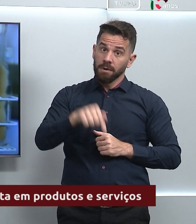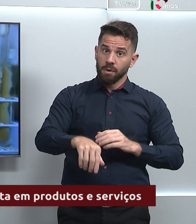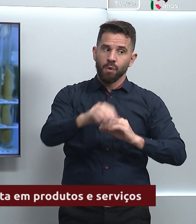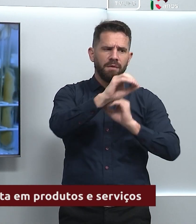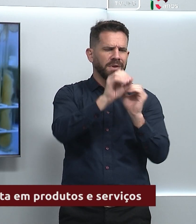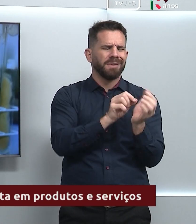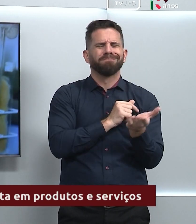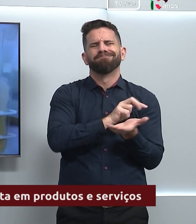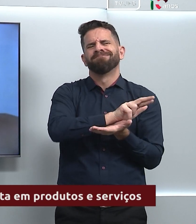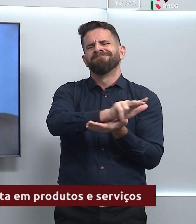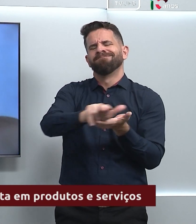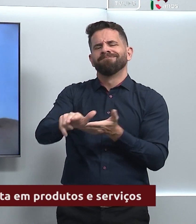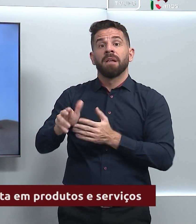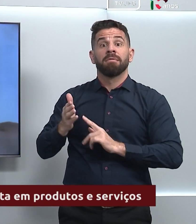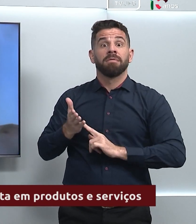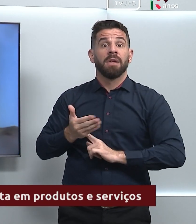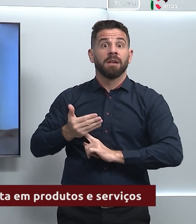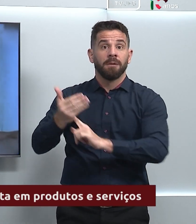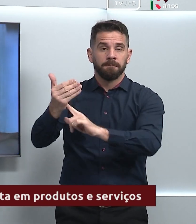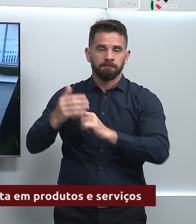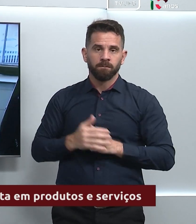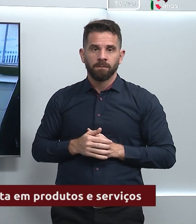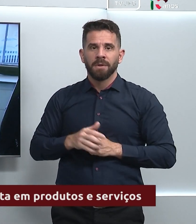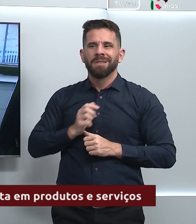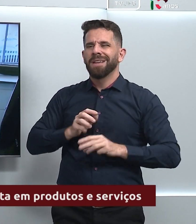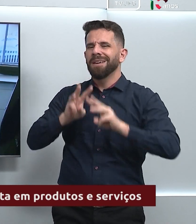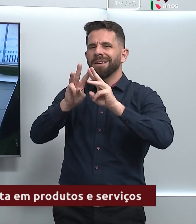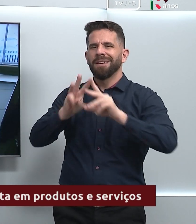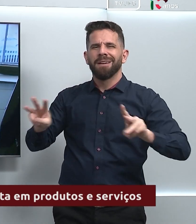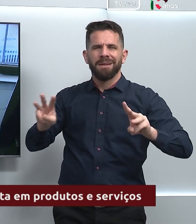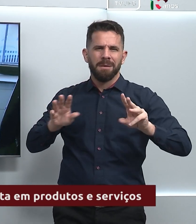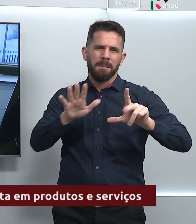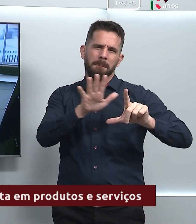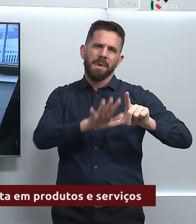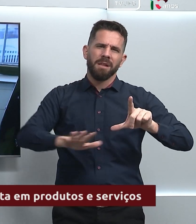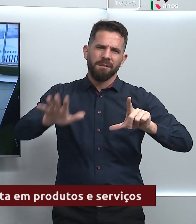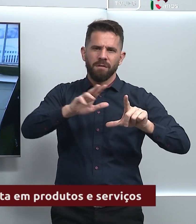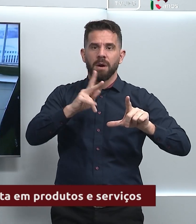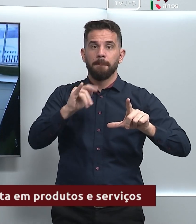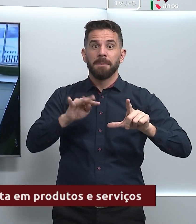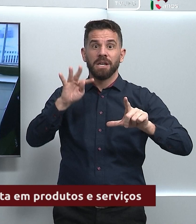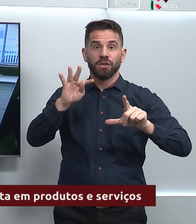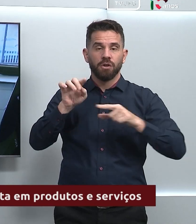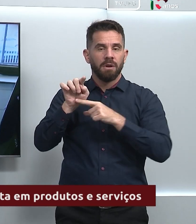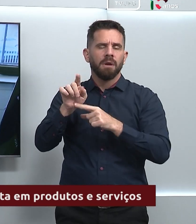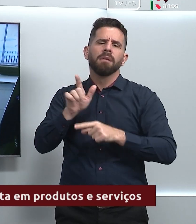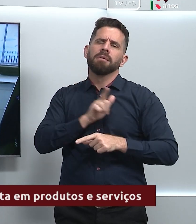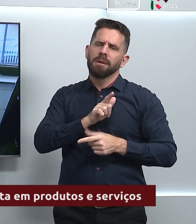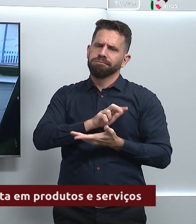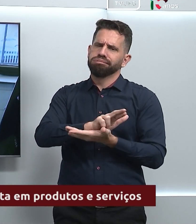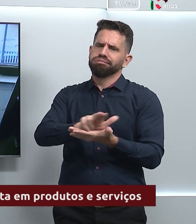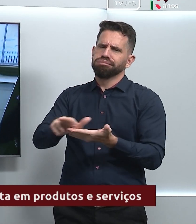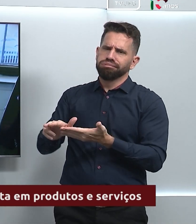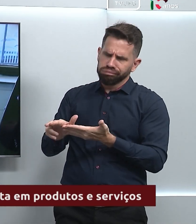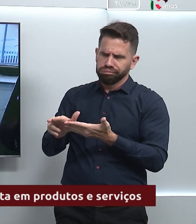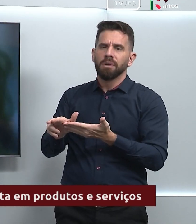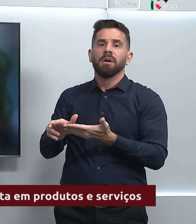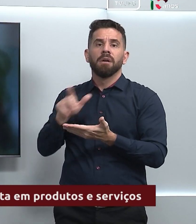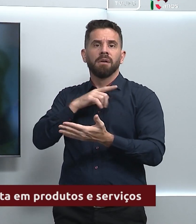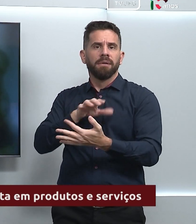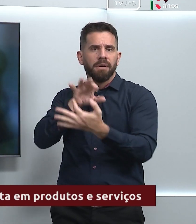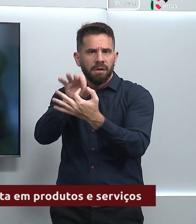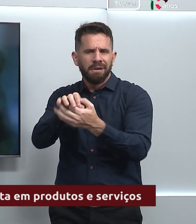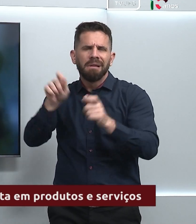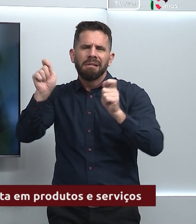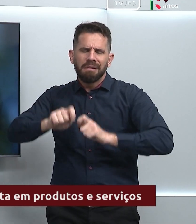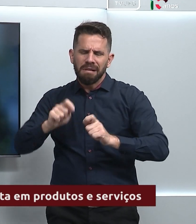tecnológica. Na plataforma PIT estão reunidas as propriedades intelectuais. Por lá dá para analisar as